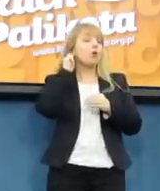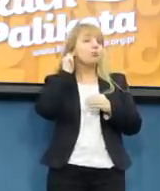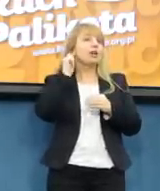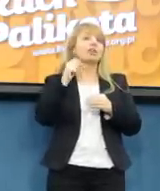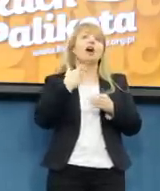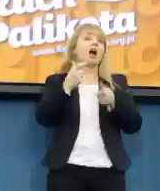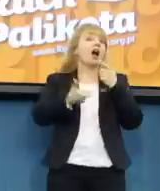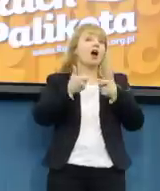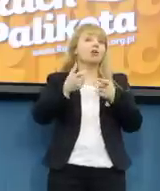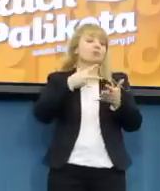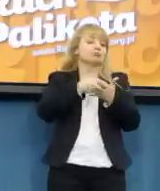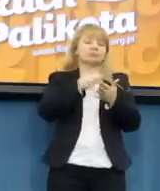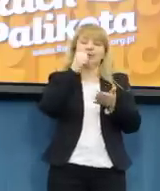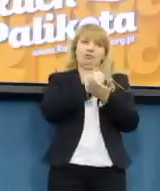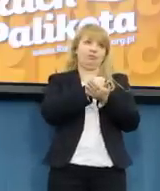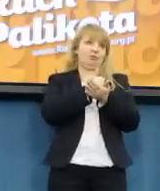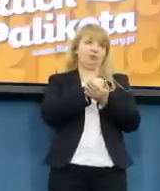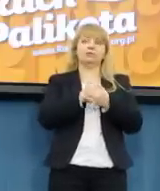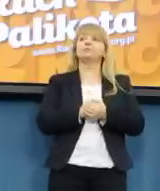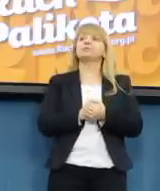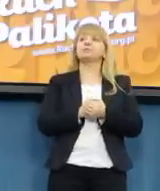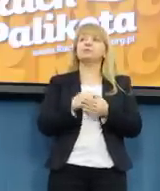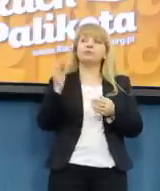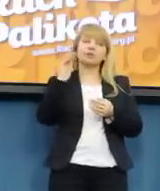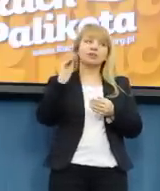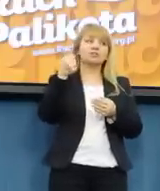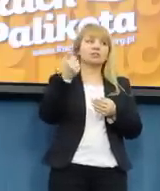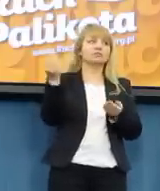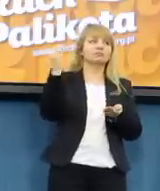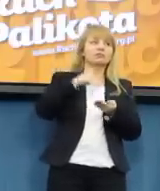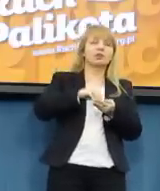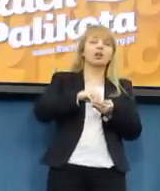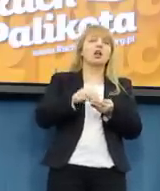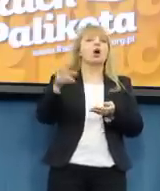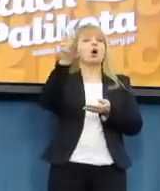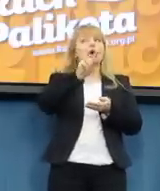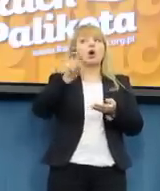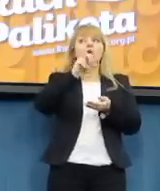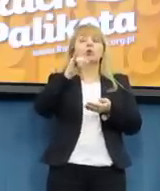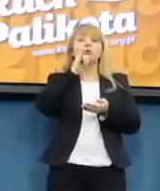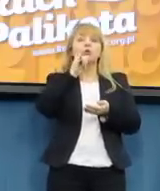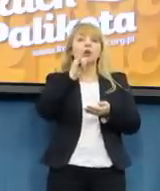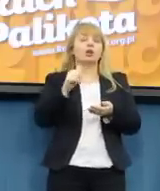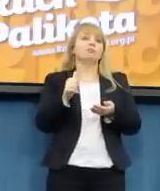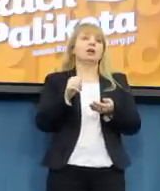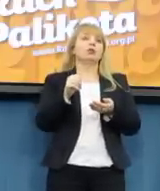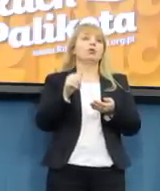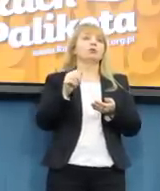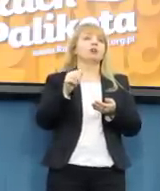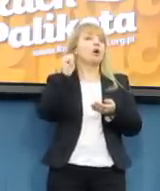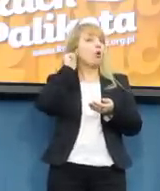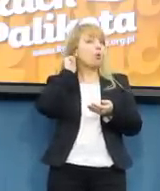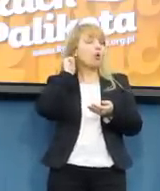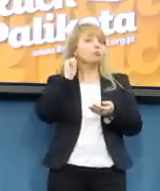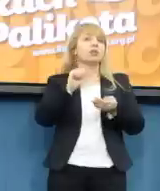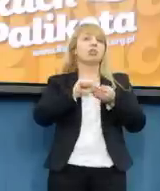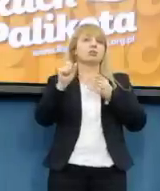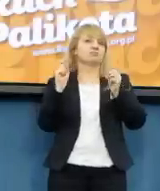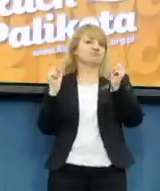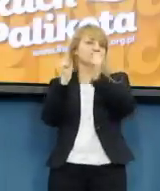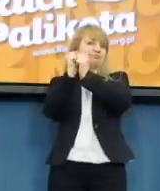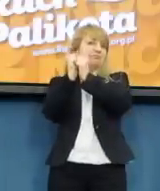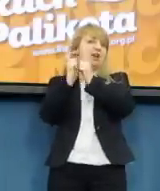Jeżeli macie Państwo pytania. Jedno zdanie. Chciałam powiedzieć, że ruchkowie truchu Palikota będzie zdecydowanie protestował